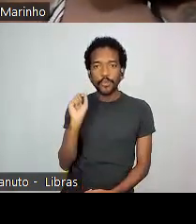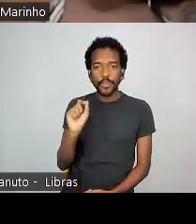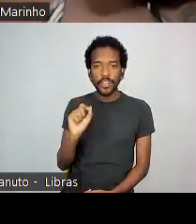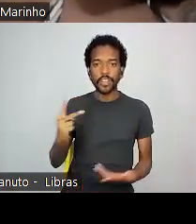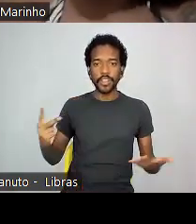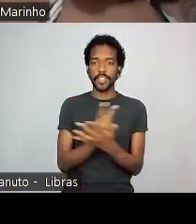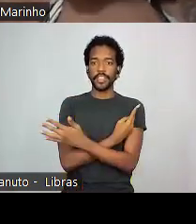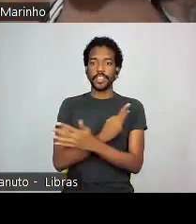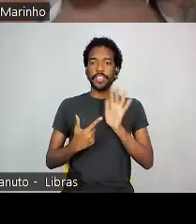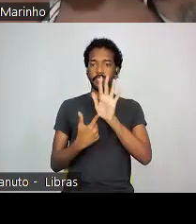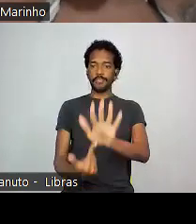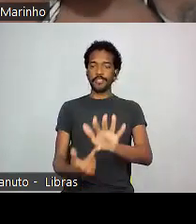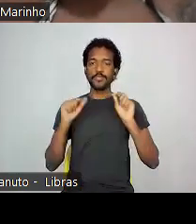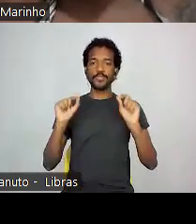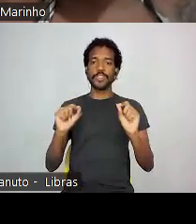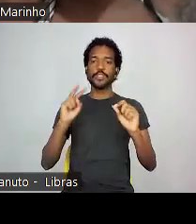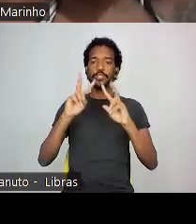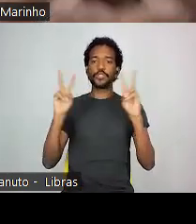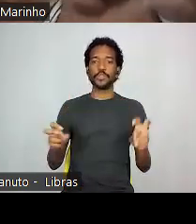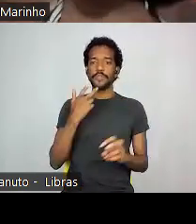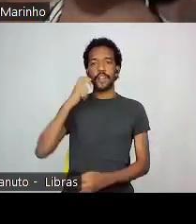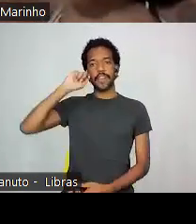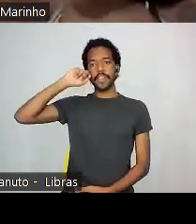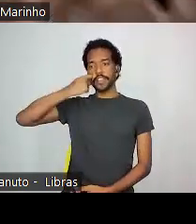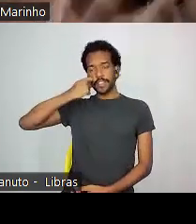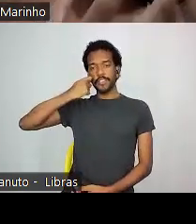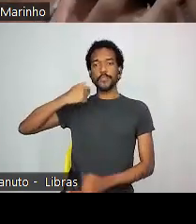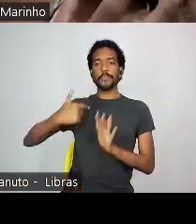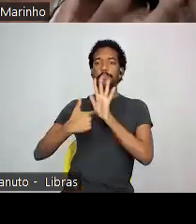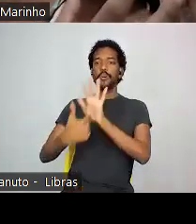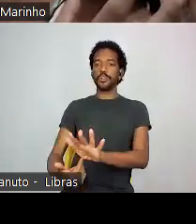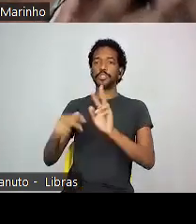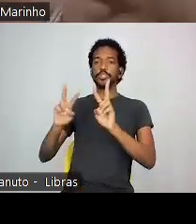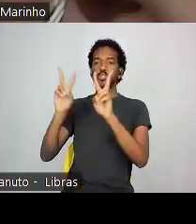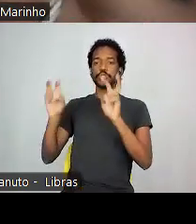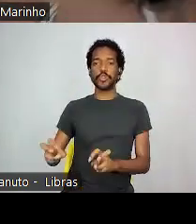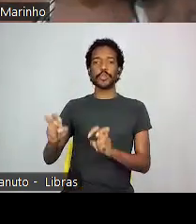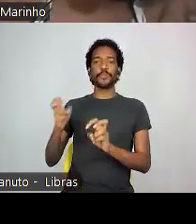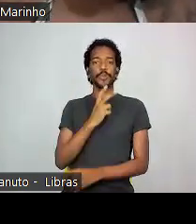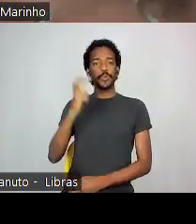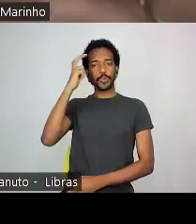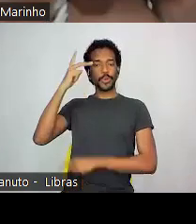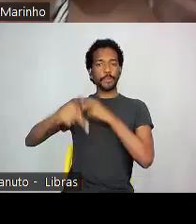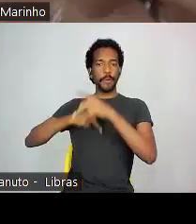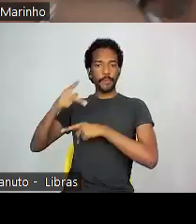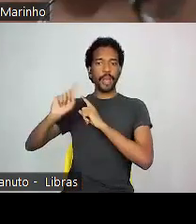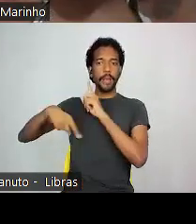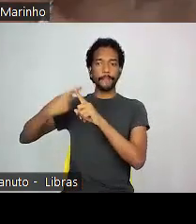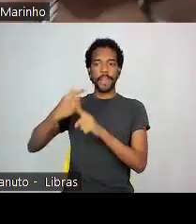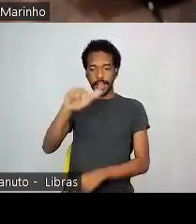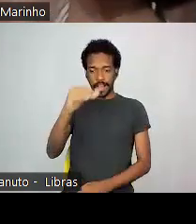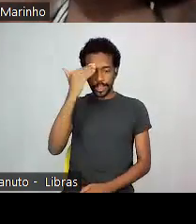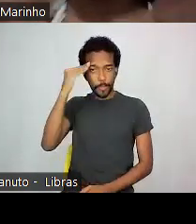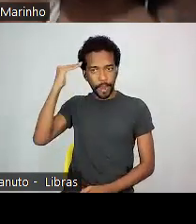muito grande de exposições que falam negritude e que nos colocam no lugar do folclore da cultura popular e do candomblé. Candomblé, cultura